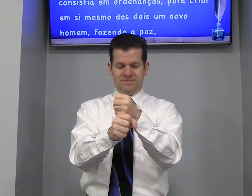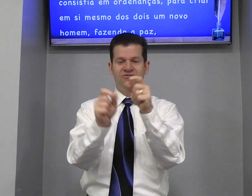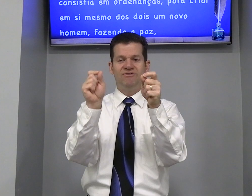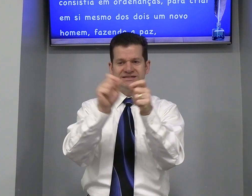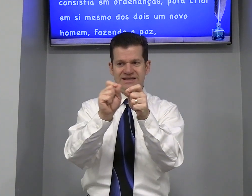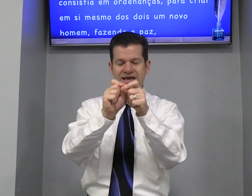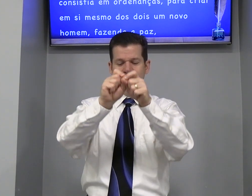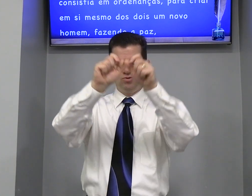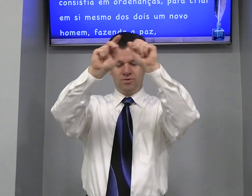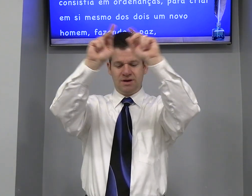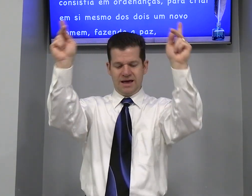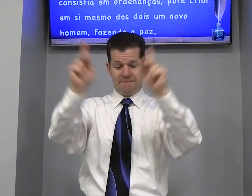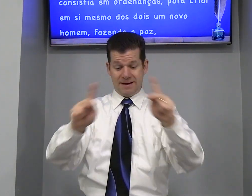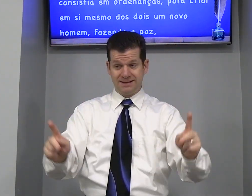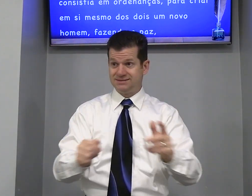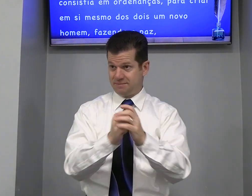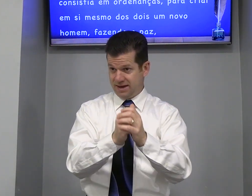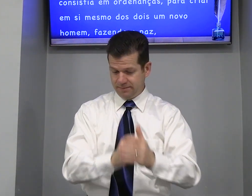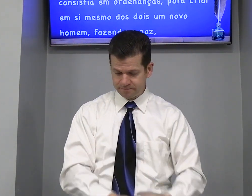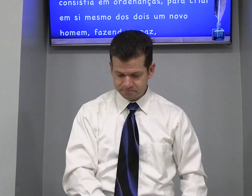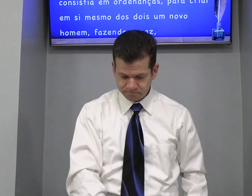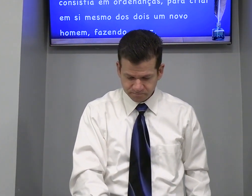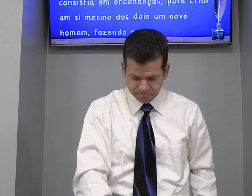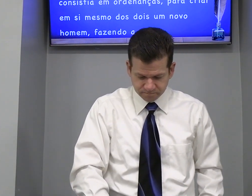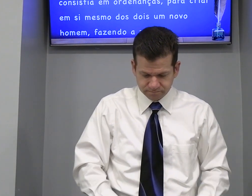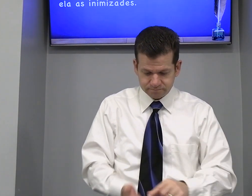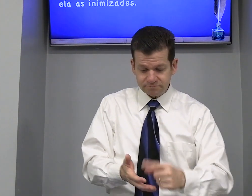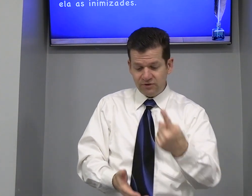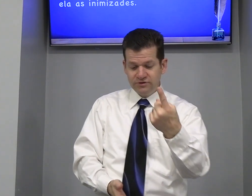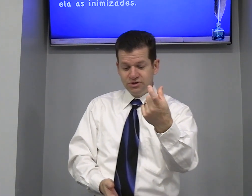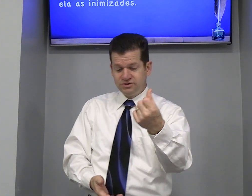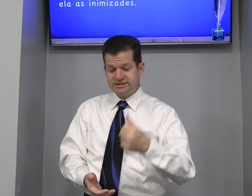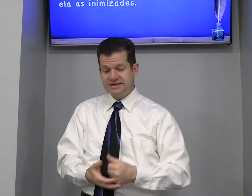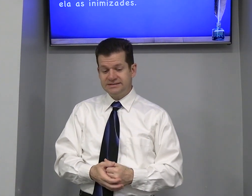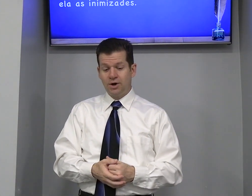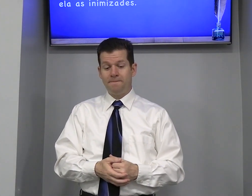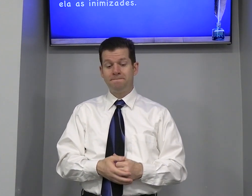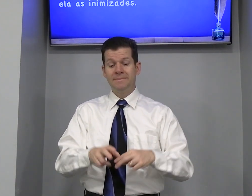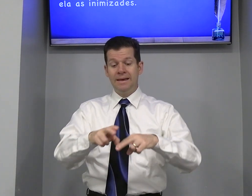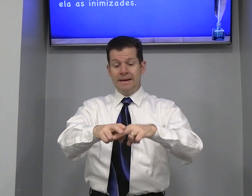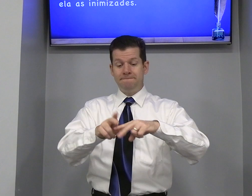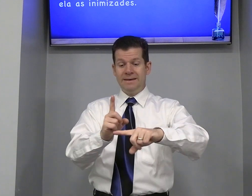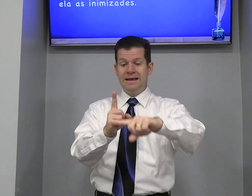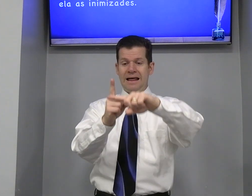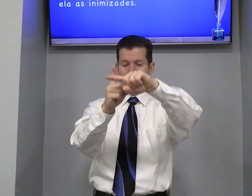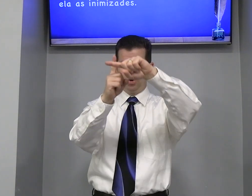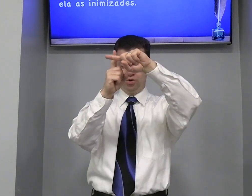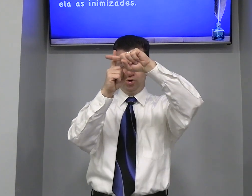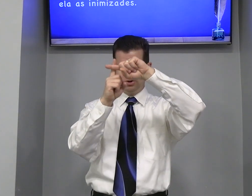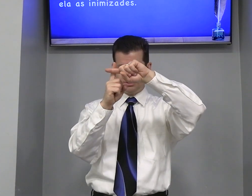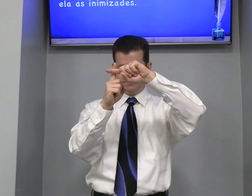Fazendo A paz Amém Versículo 16 Então Pela cruz